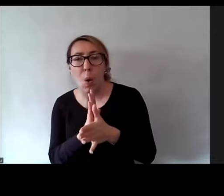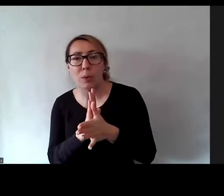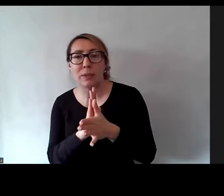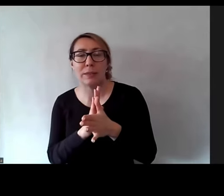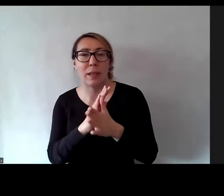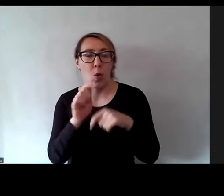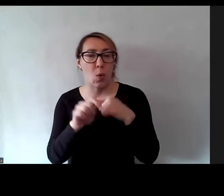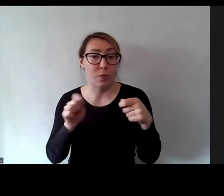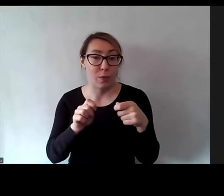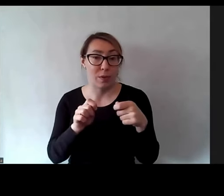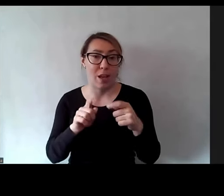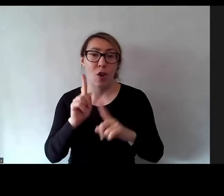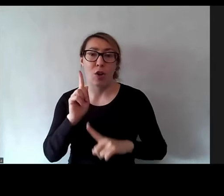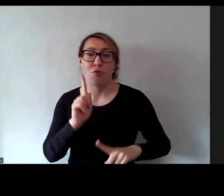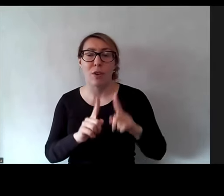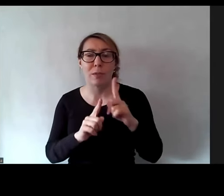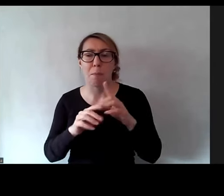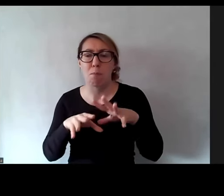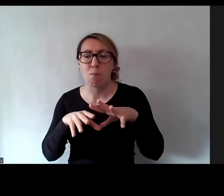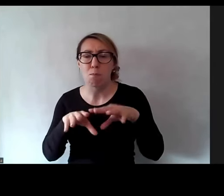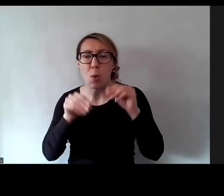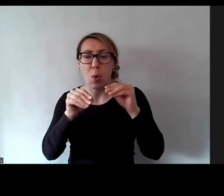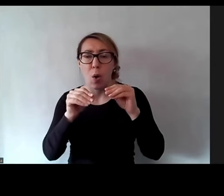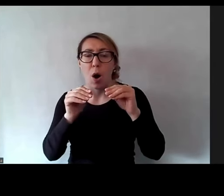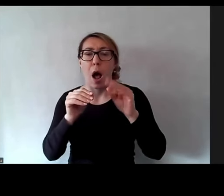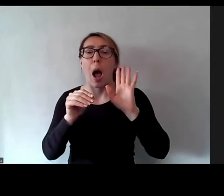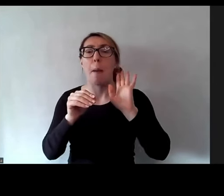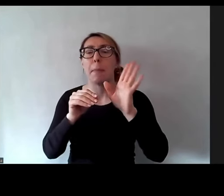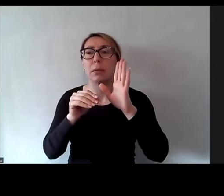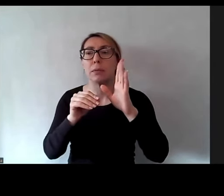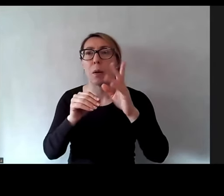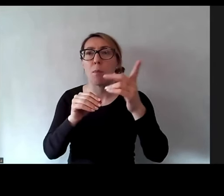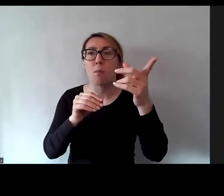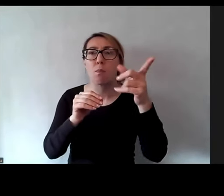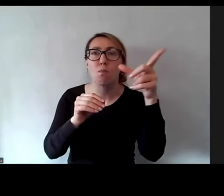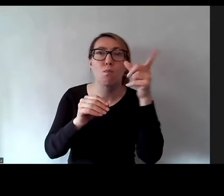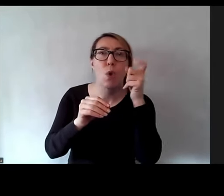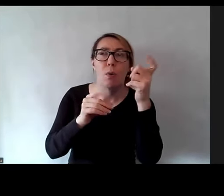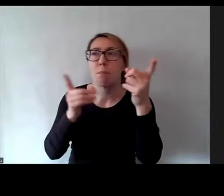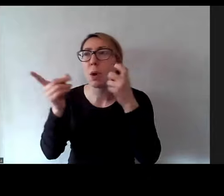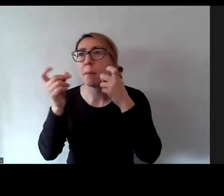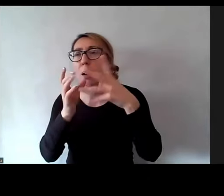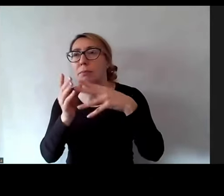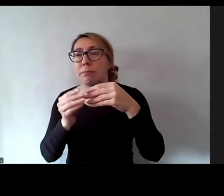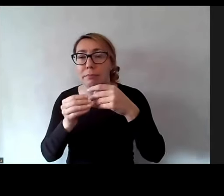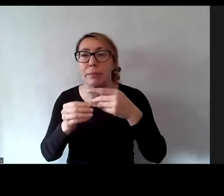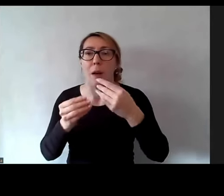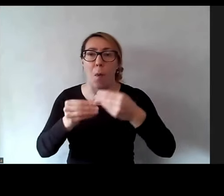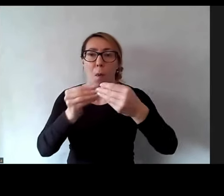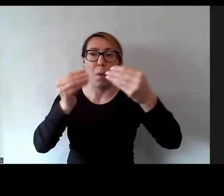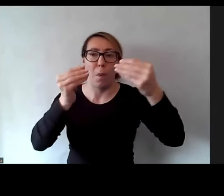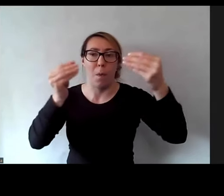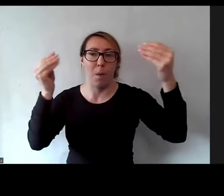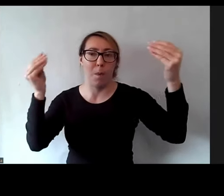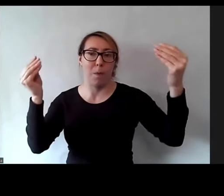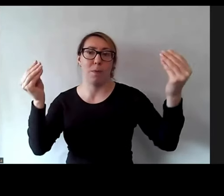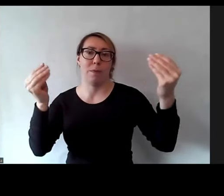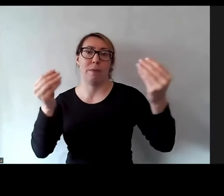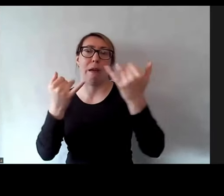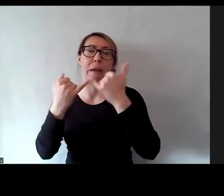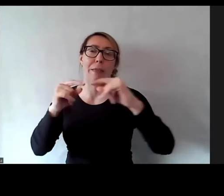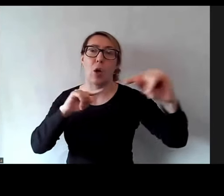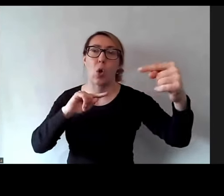rozwiązania, czasami ich zalążki, które właśnie mają potem inspirować do tego, żeby rozwijać to na większą skalę w innych